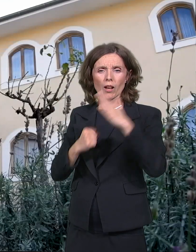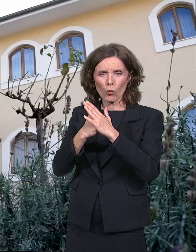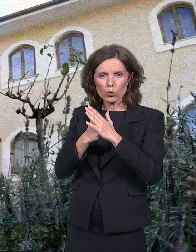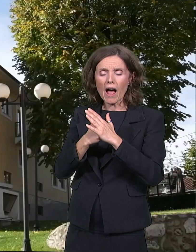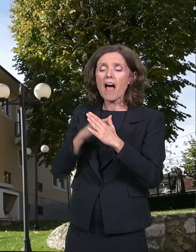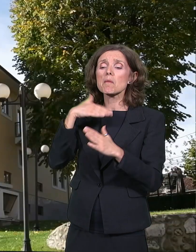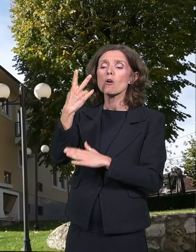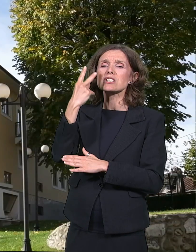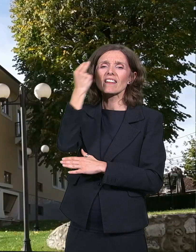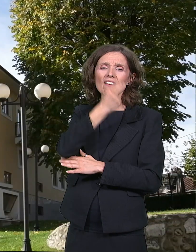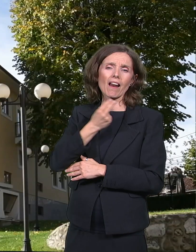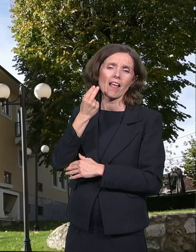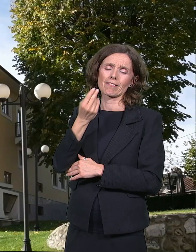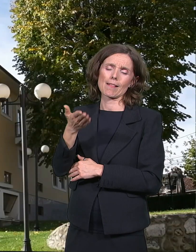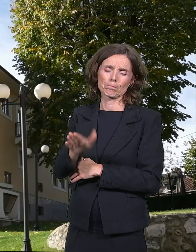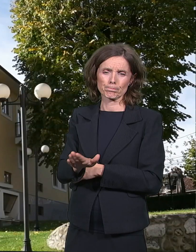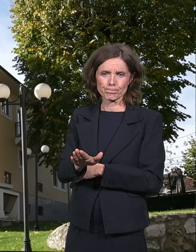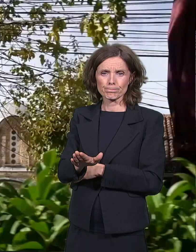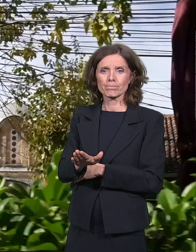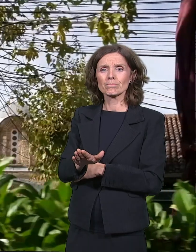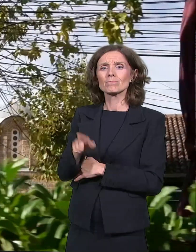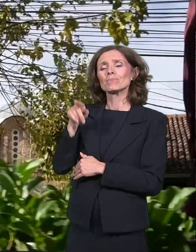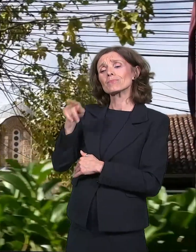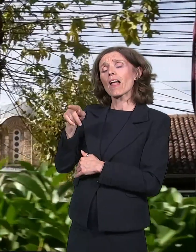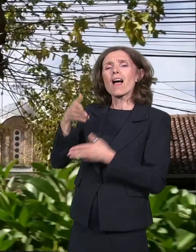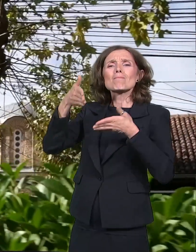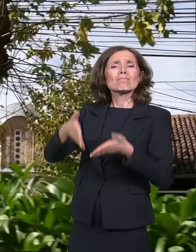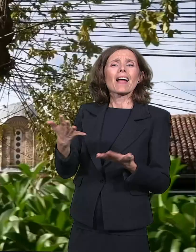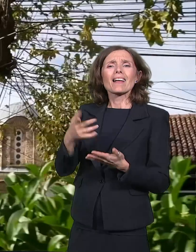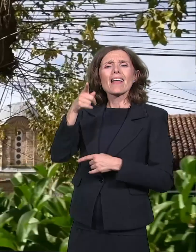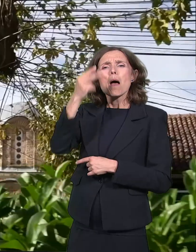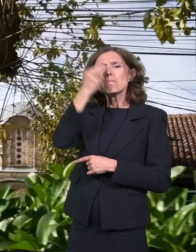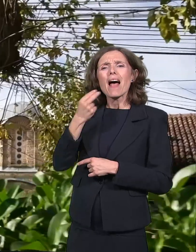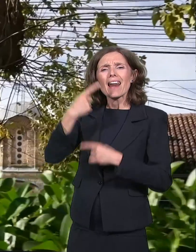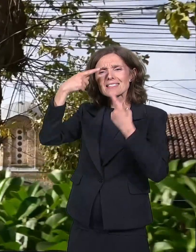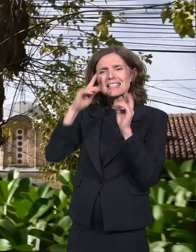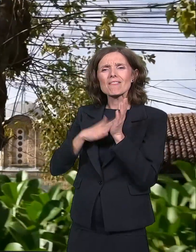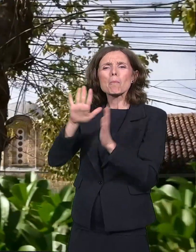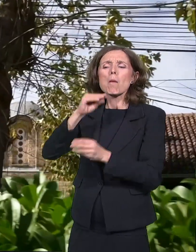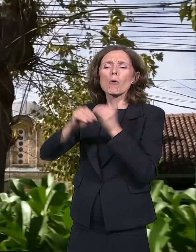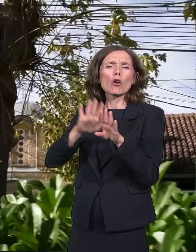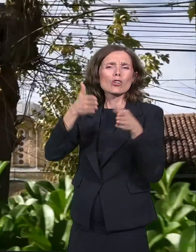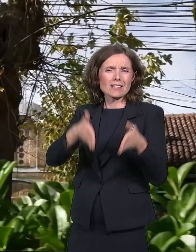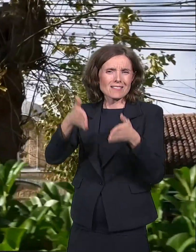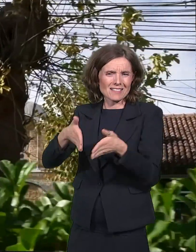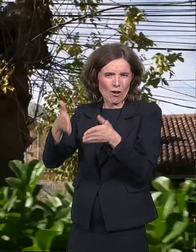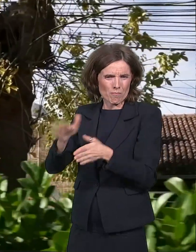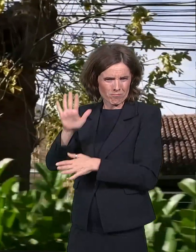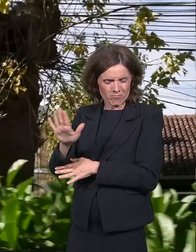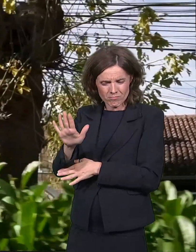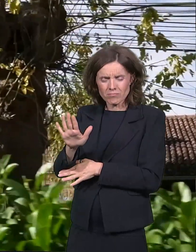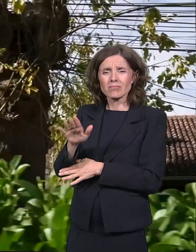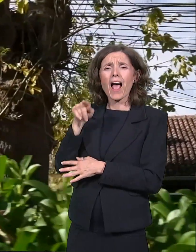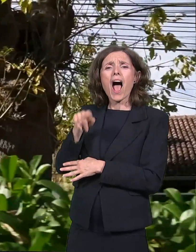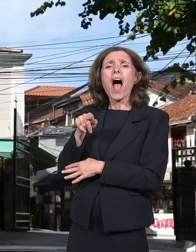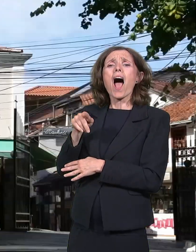dve sedmice kasnije. Sprovod do manastira Svetog Marka, gde je porodična grobnica Andrejevićevih, bio je kakav Prizren,